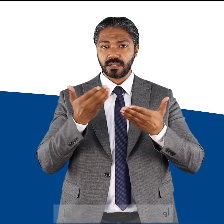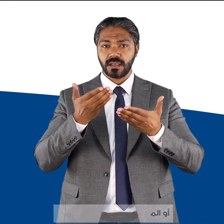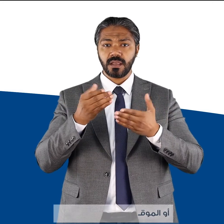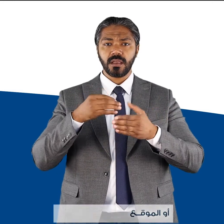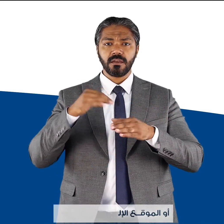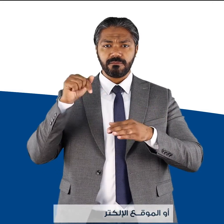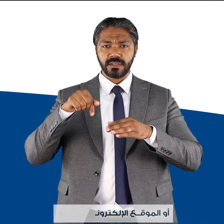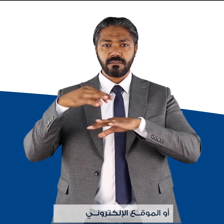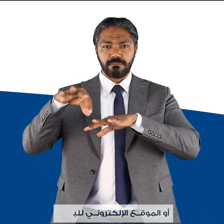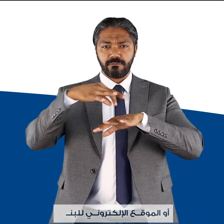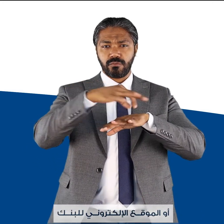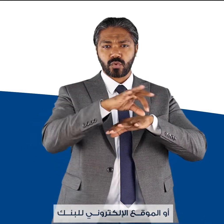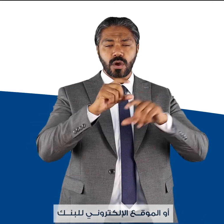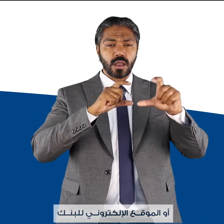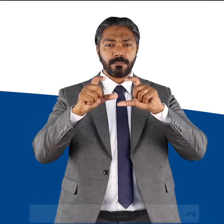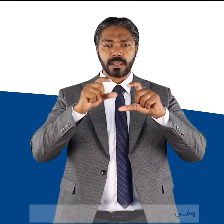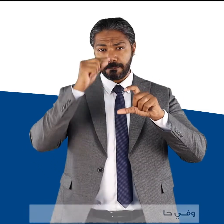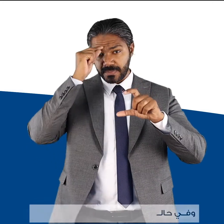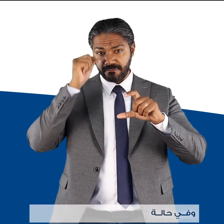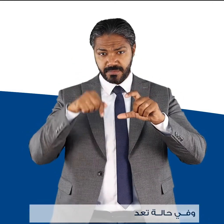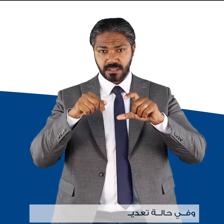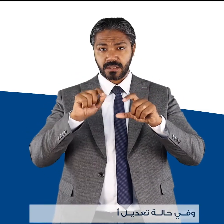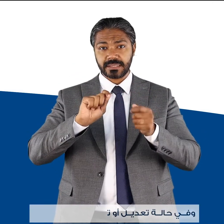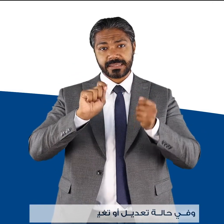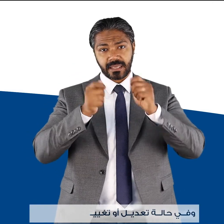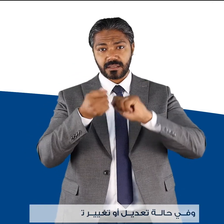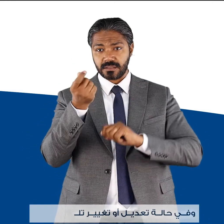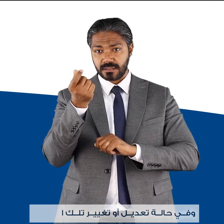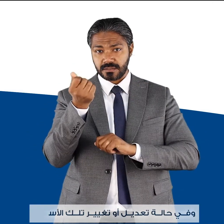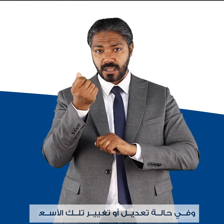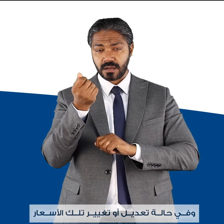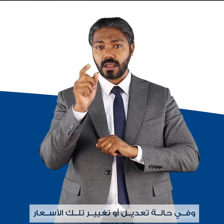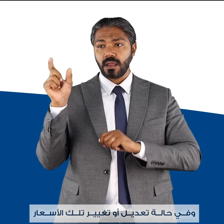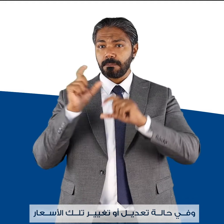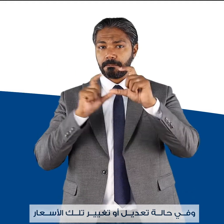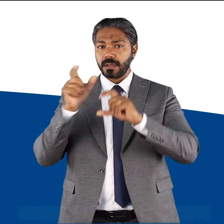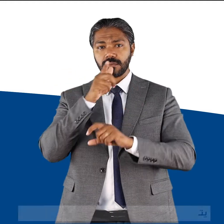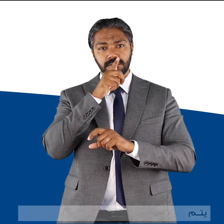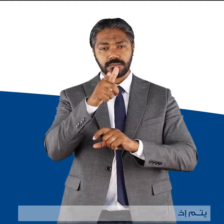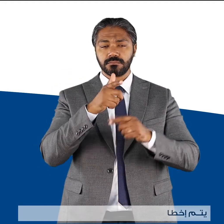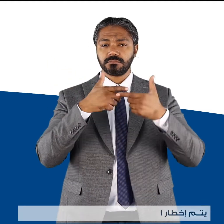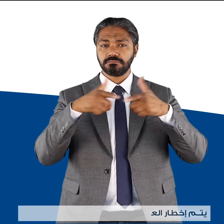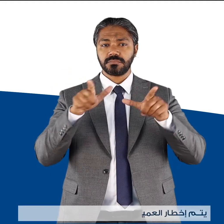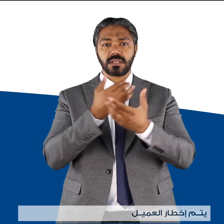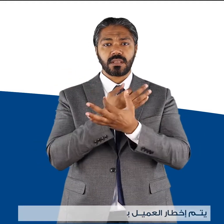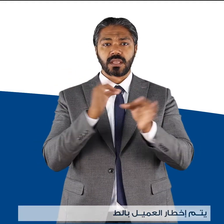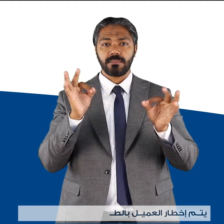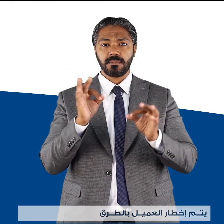الموقع الإلكتروني للبنك وفي حالة تعديل أو تغيير تلك الأسعار يتم إختار العميل بالطرق